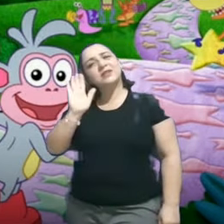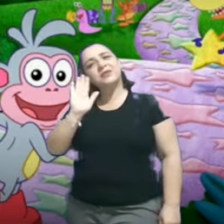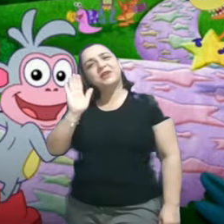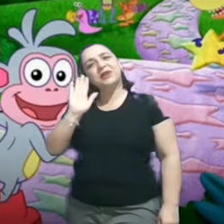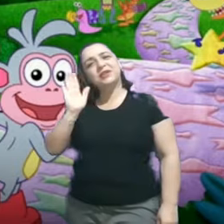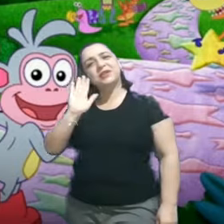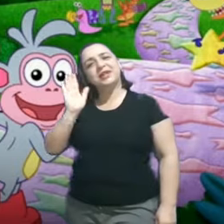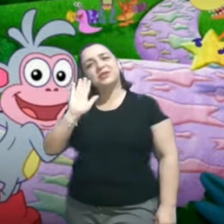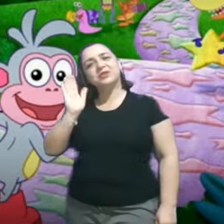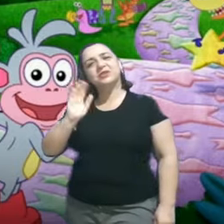Beijos e fiquem com Deus!